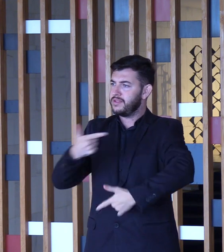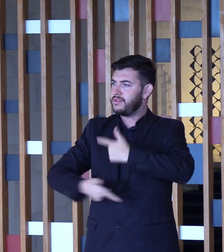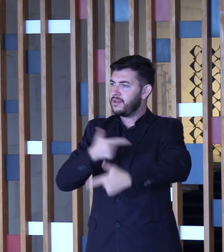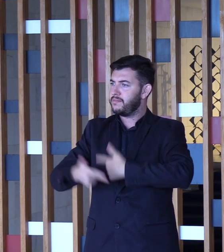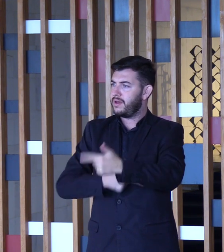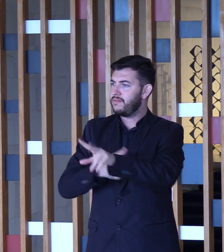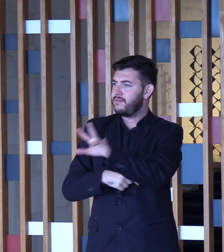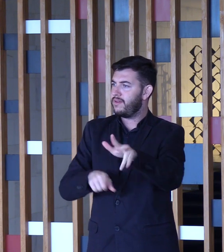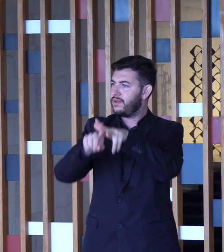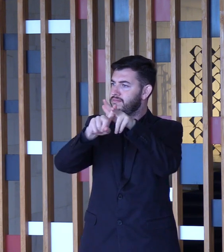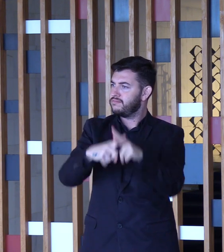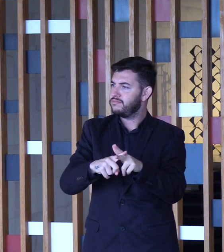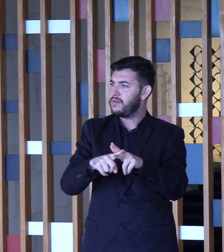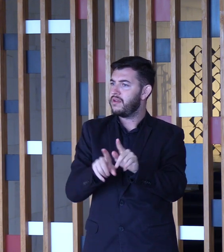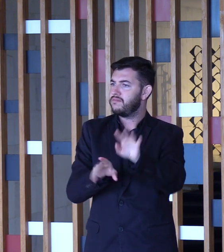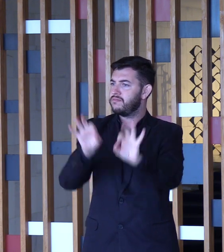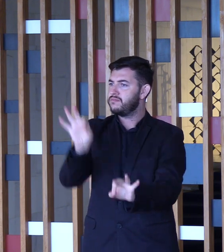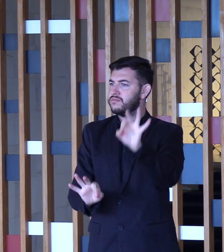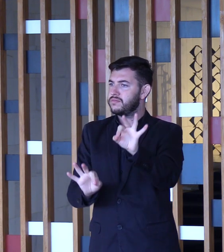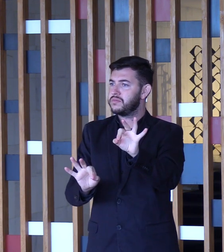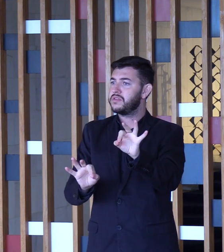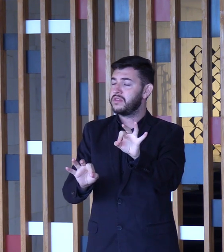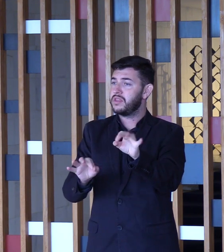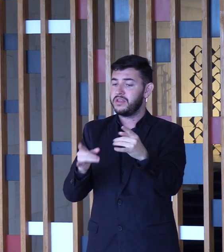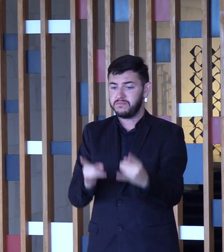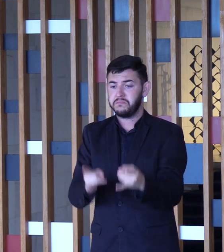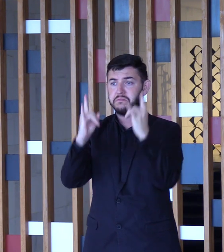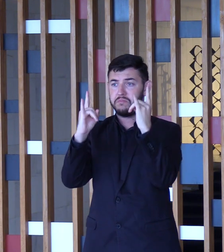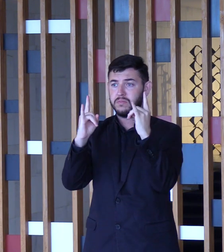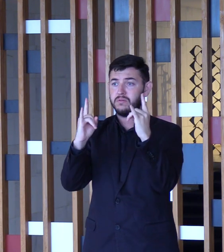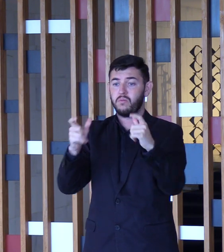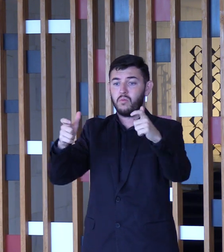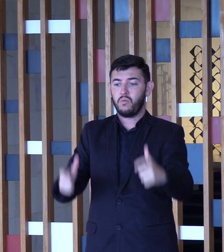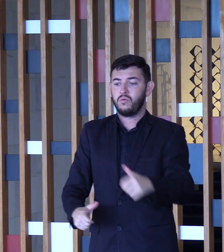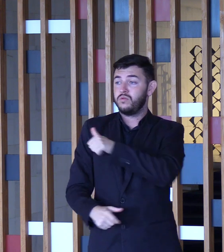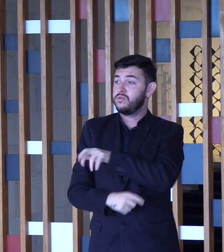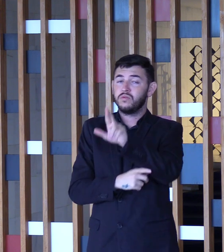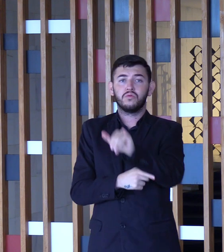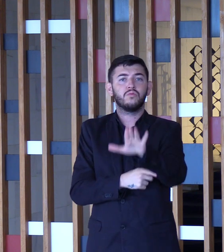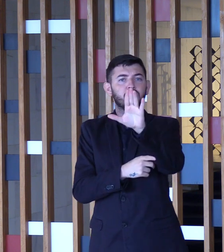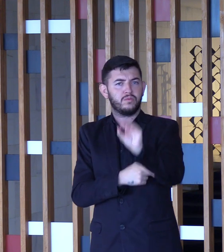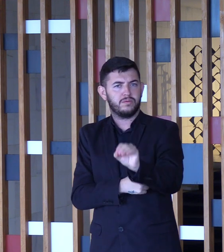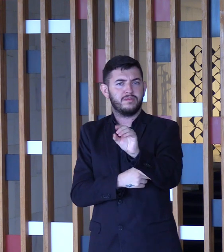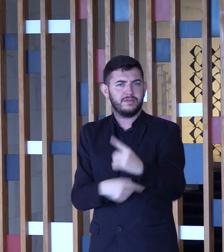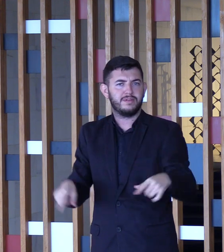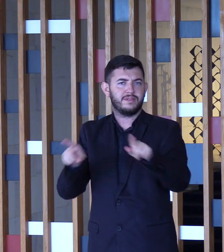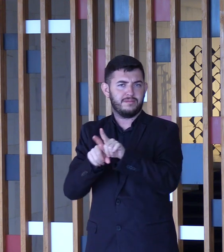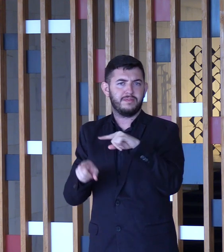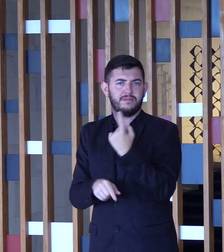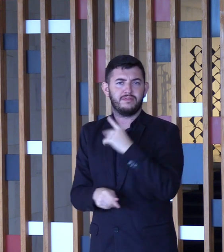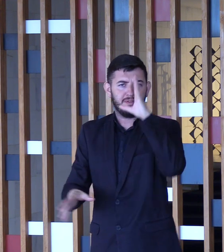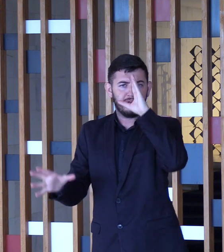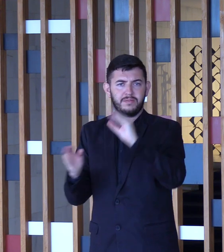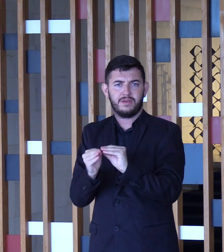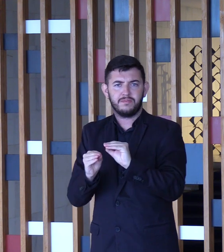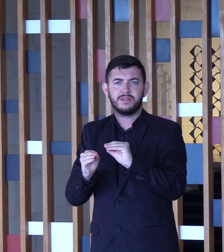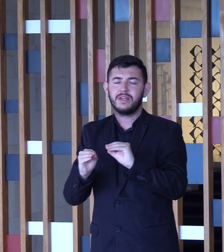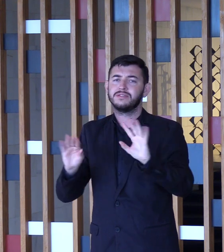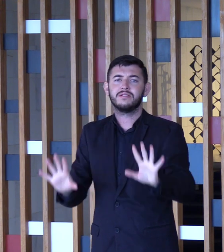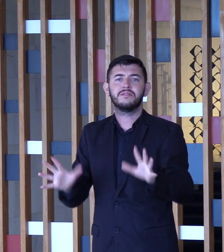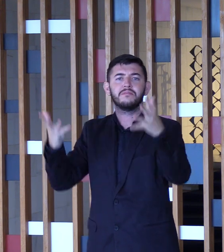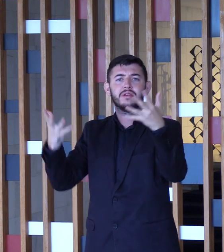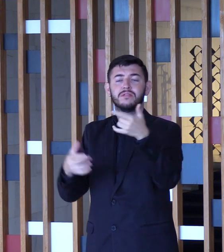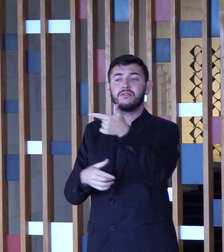reposicionamento desse palácio, diante dessa efeméride incrível, que são os 200 anos da